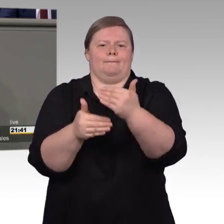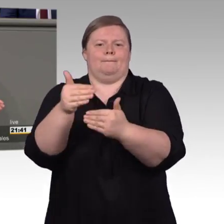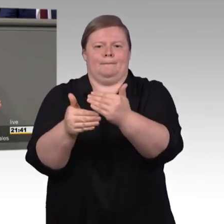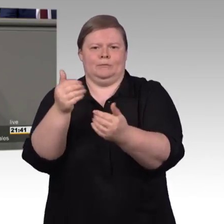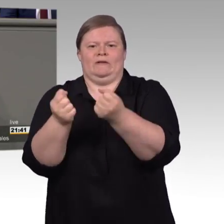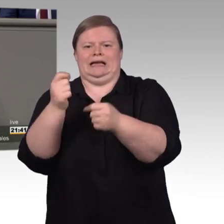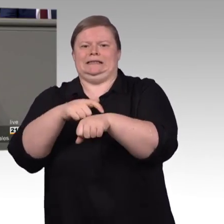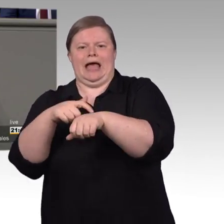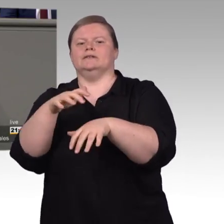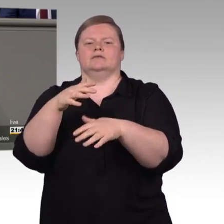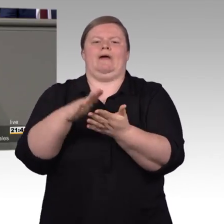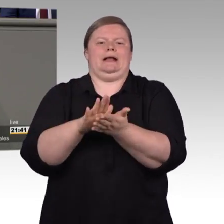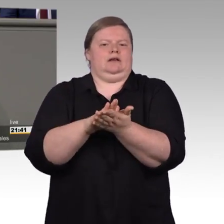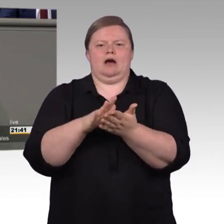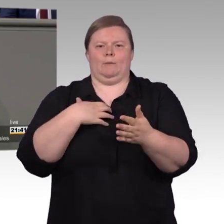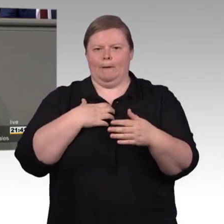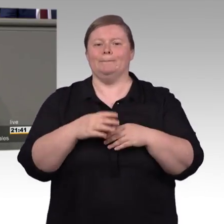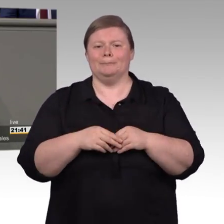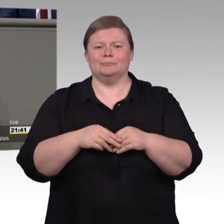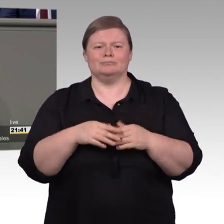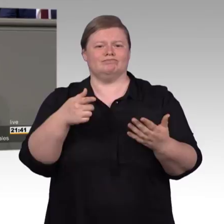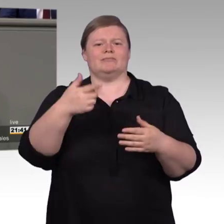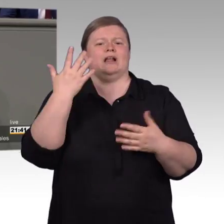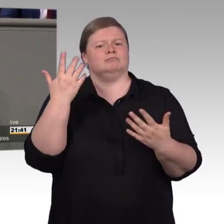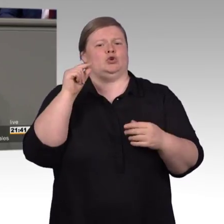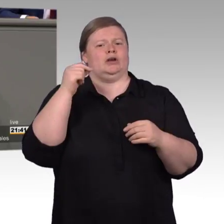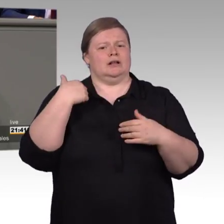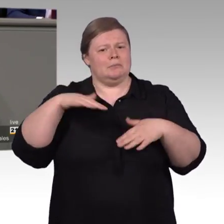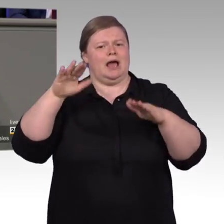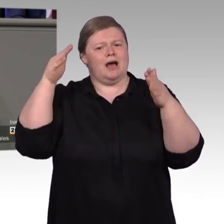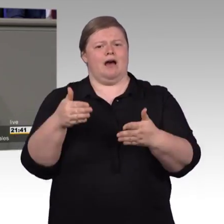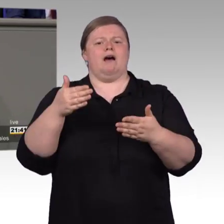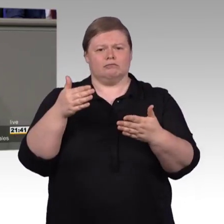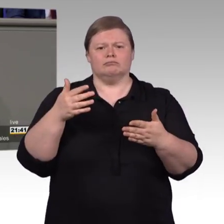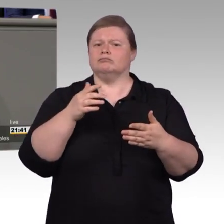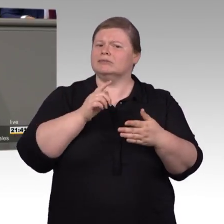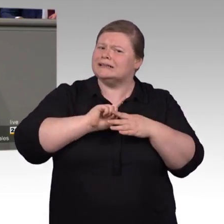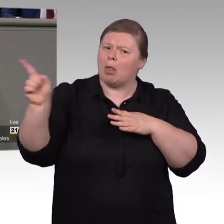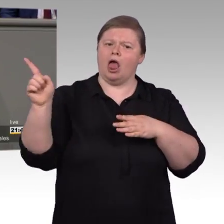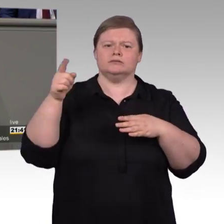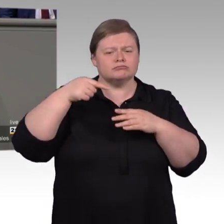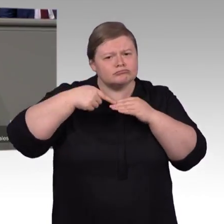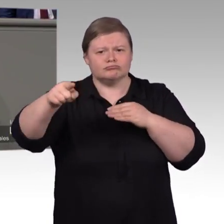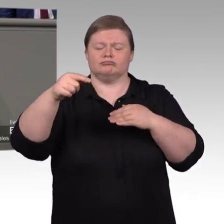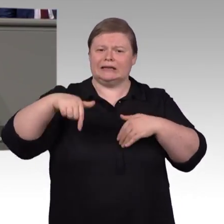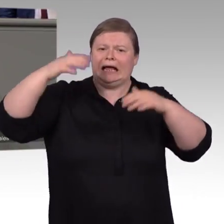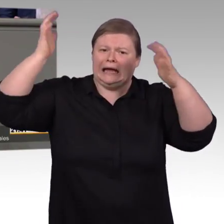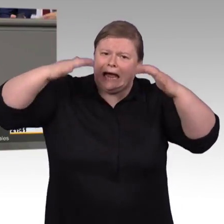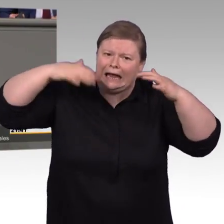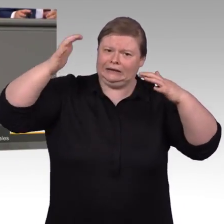Besonders wichtig ist in diesem Artikelgesetz die Umsetzung der EU-Richtlinie. Die muss nicht nur bis zum 23. September 2018 umgesetzt sein und